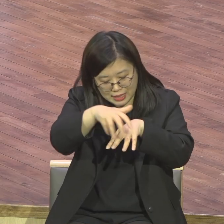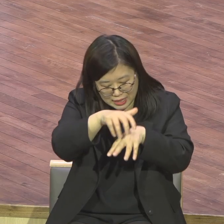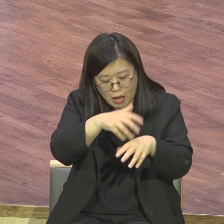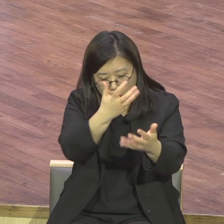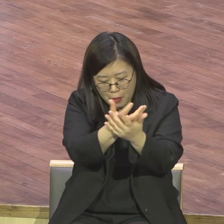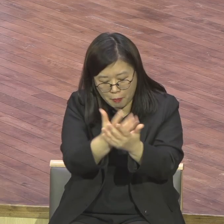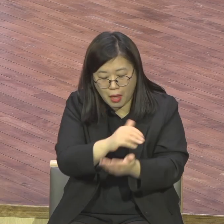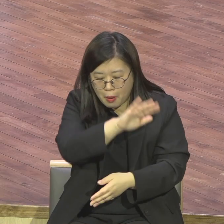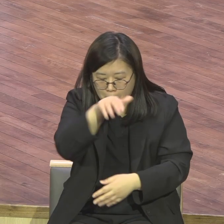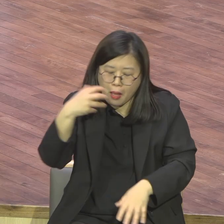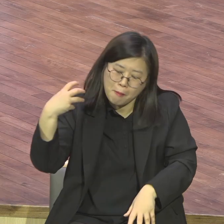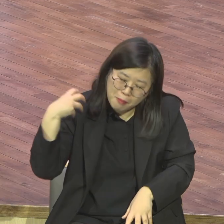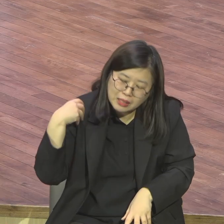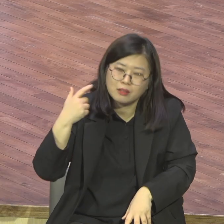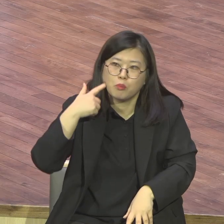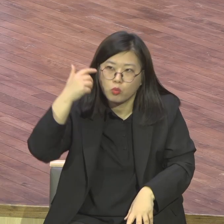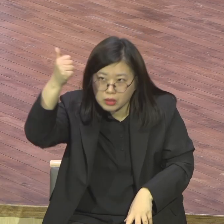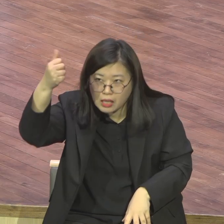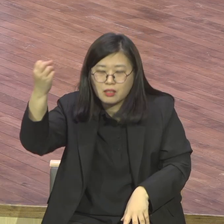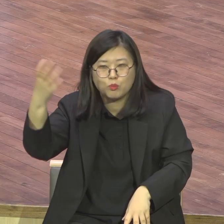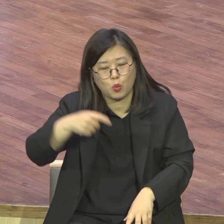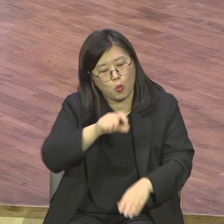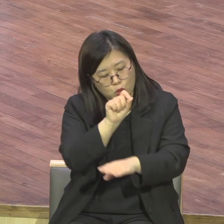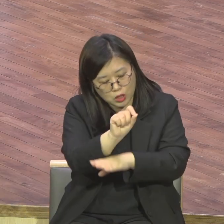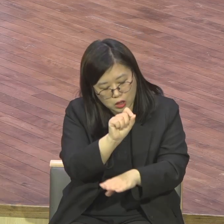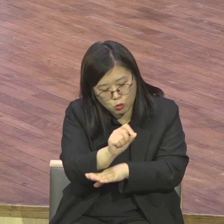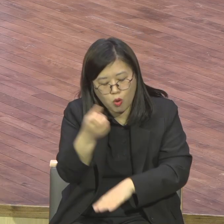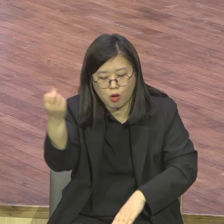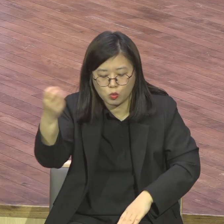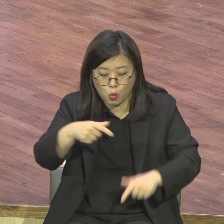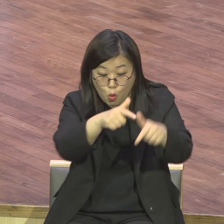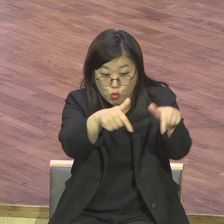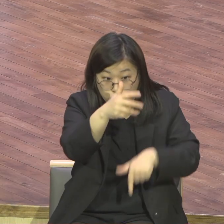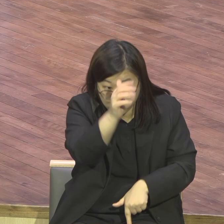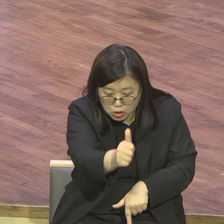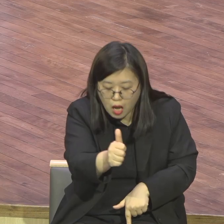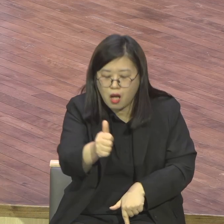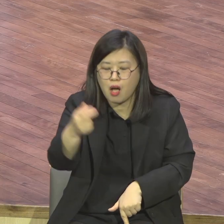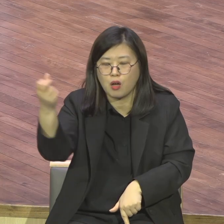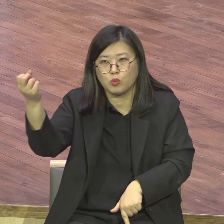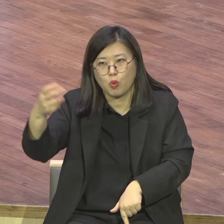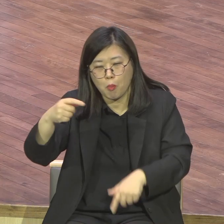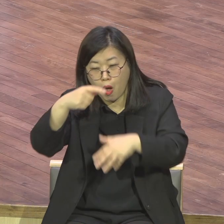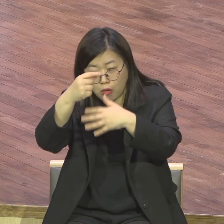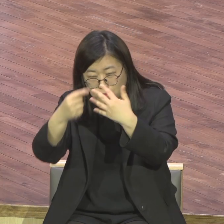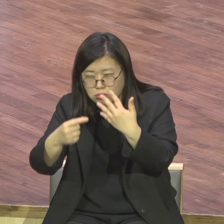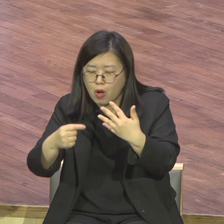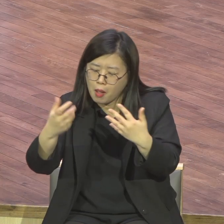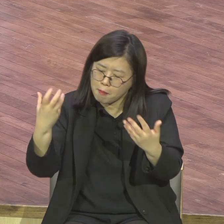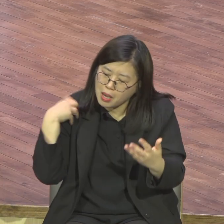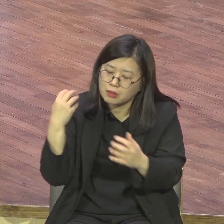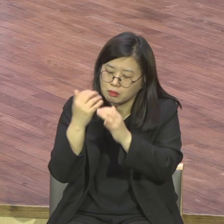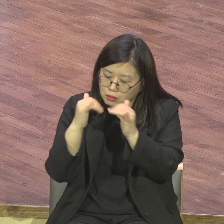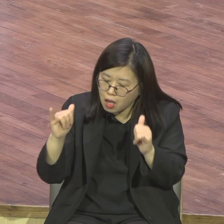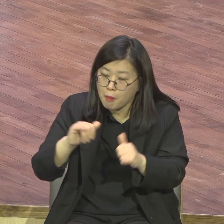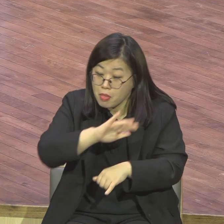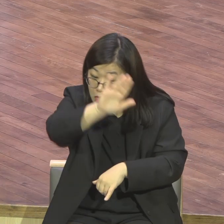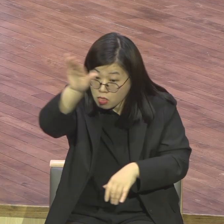나머지 다 언어롭게 차 돌아가고 교회가 저거 볼 때 너 이렇게 행보할 수 있어요. 이야 정말